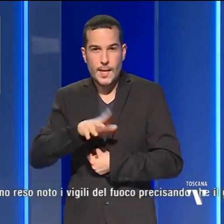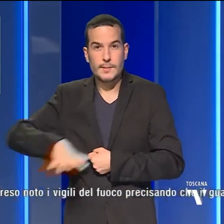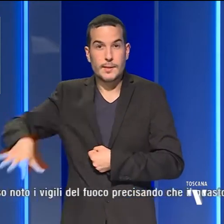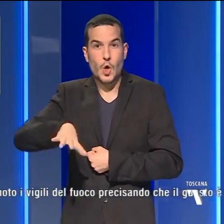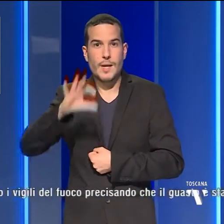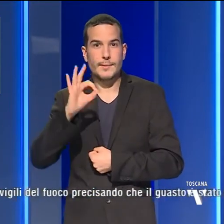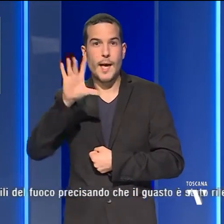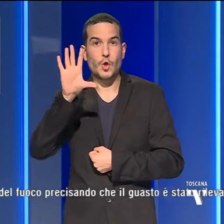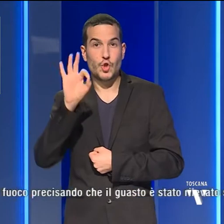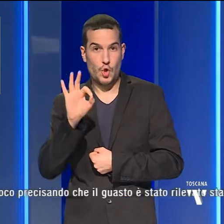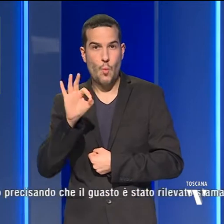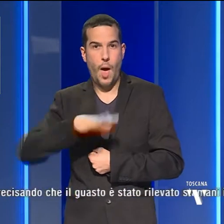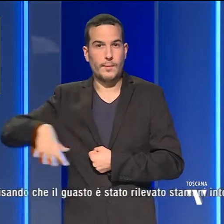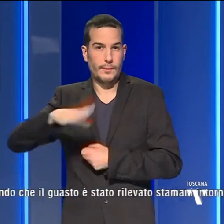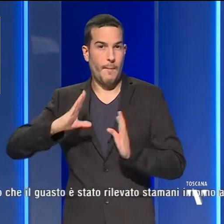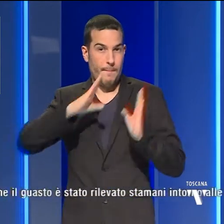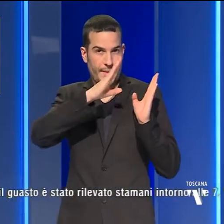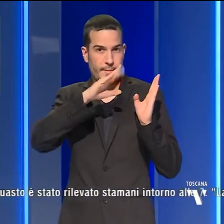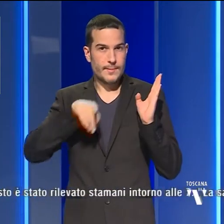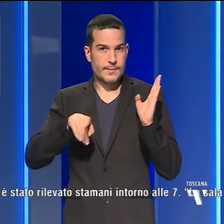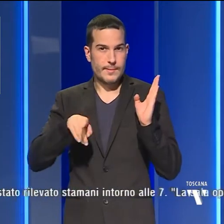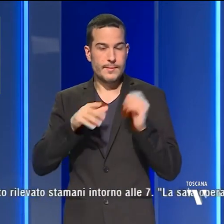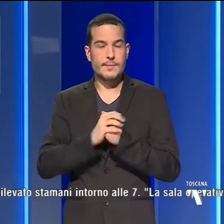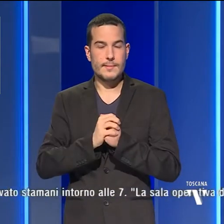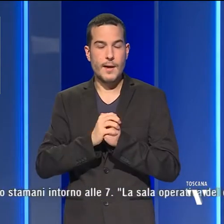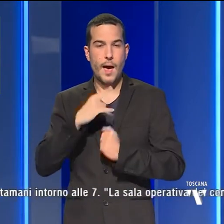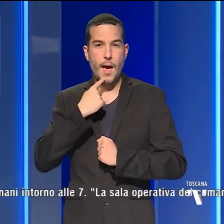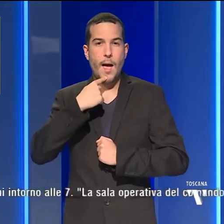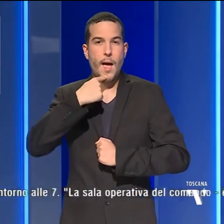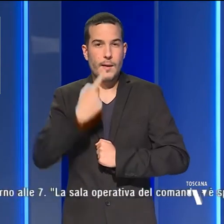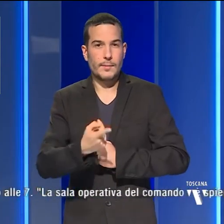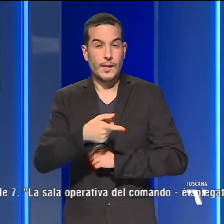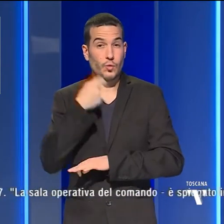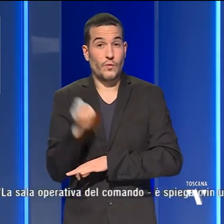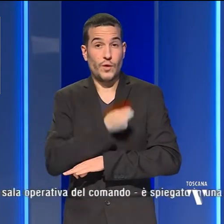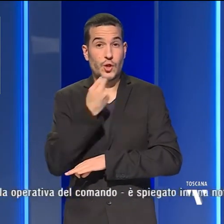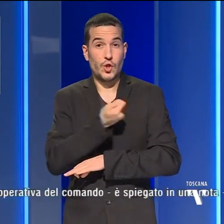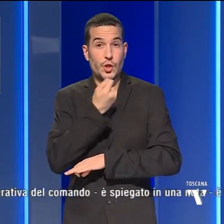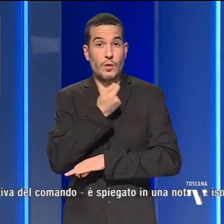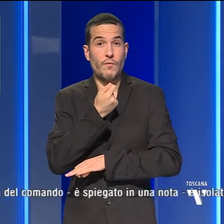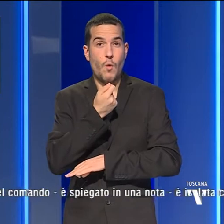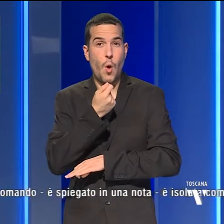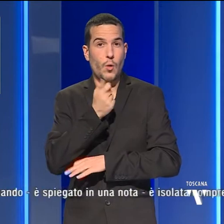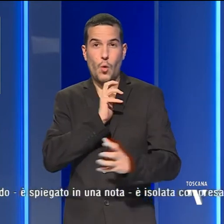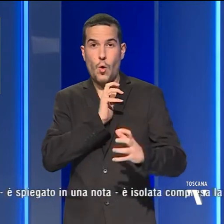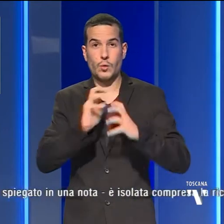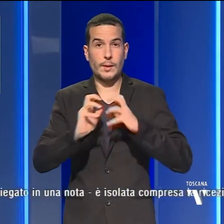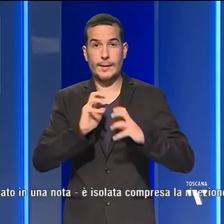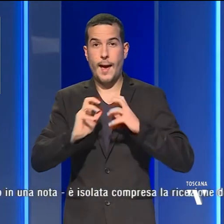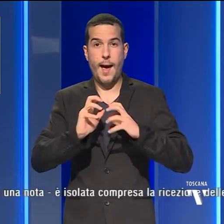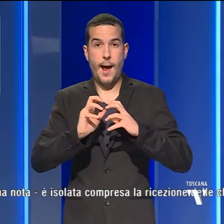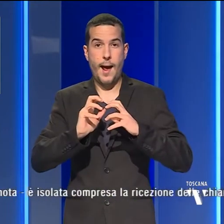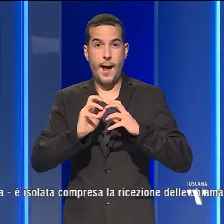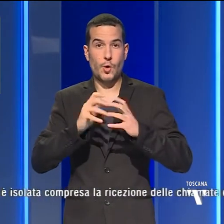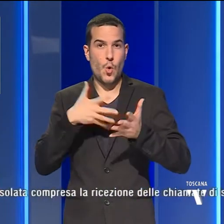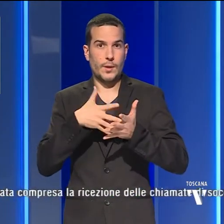zona pisana. Lo hanno reso noto i vigili del fuoco, precisando che il guasto è stato rilevato stamani